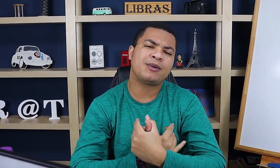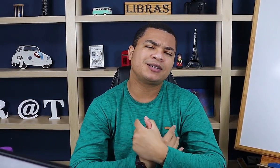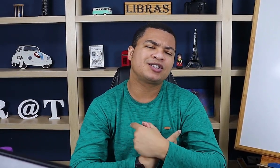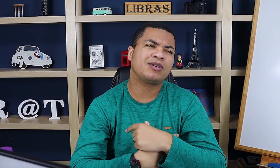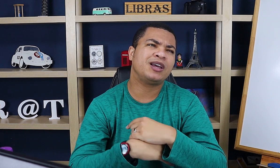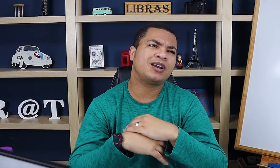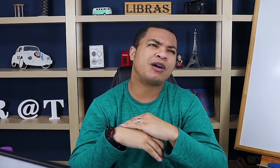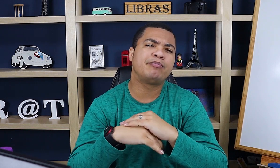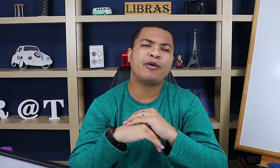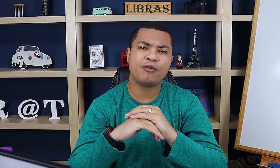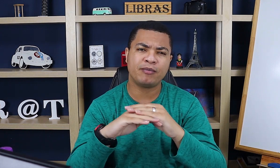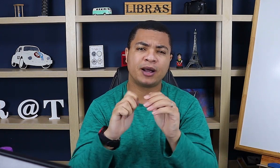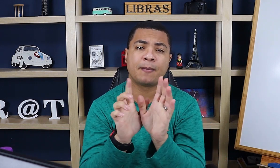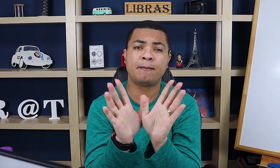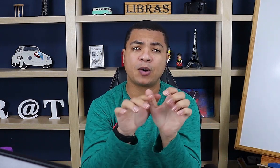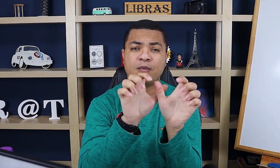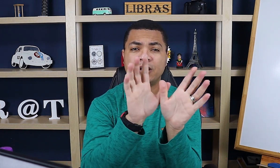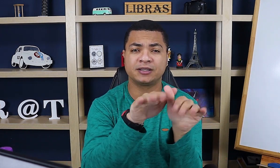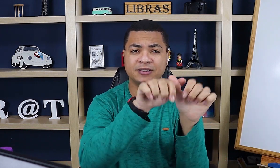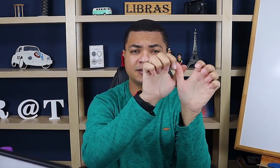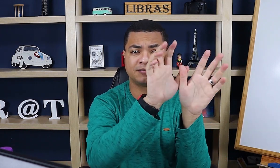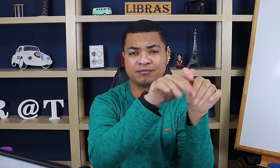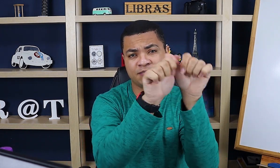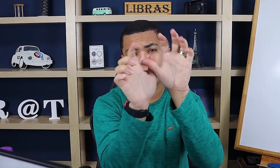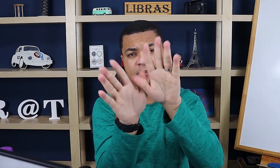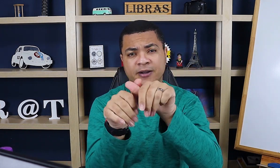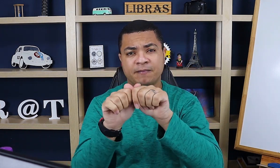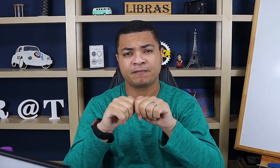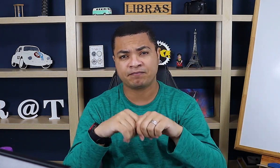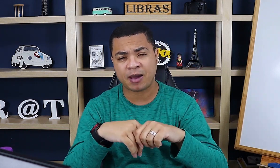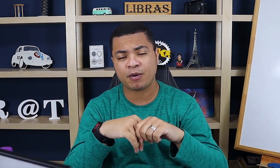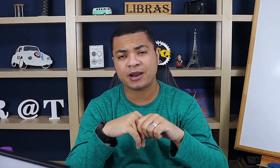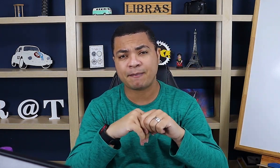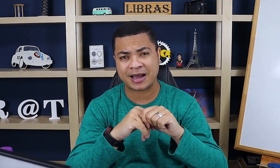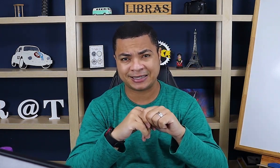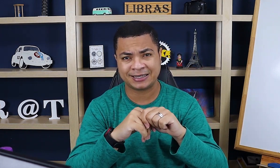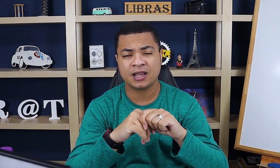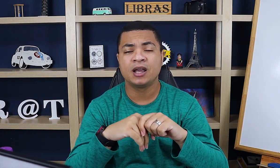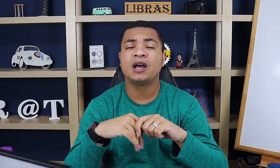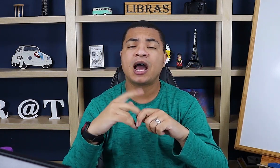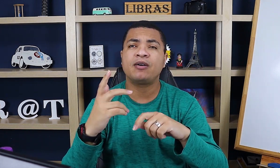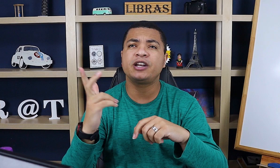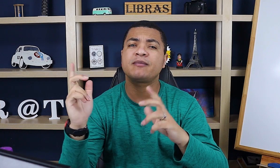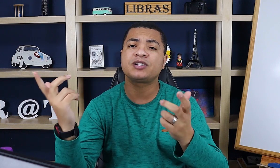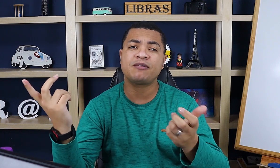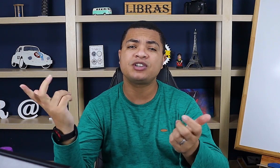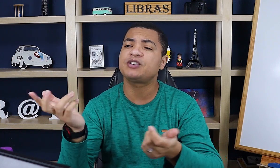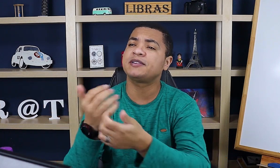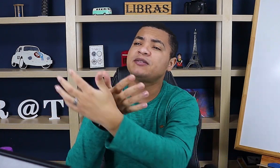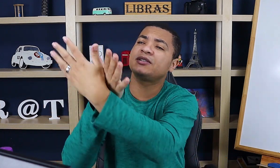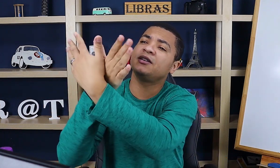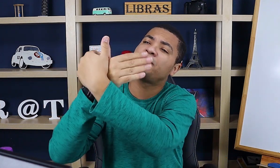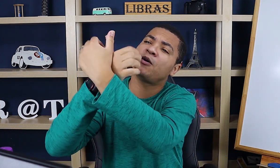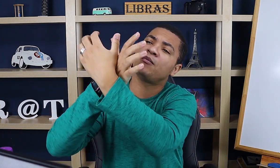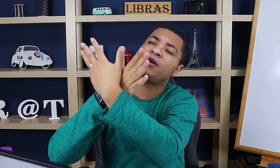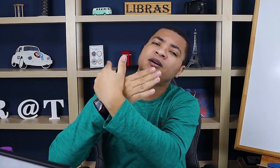mas isso aí não é pomba? Pomba? Pomba. Tá? Pomba da paz. Ah, Rodrigo, mas eu já vi gente fazendo assim. Pomba.